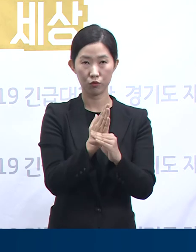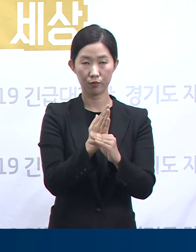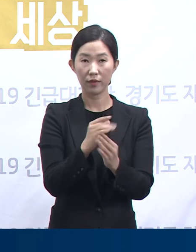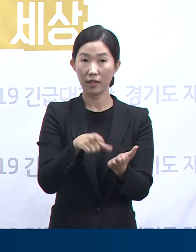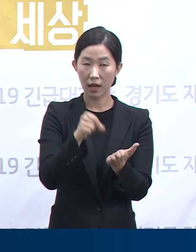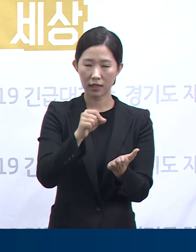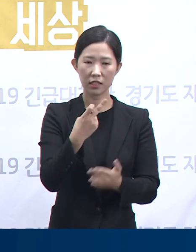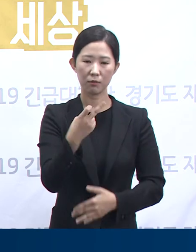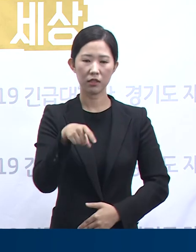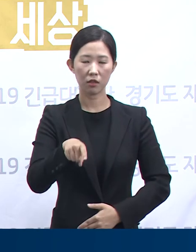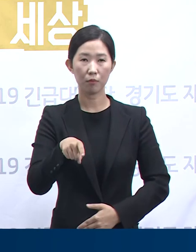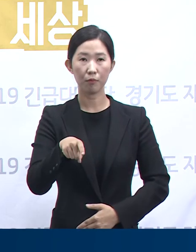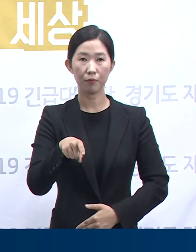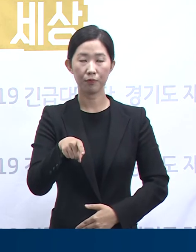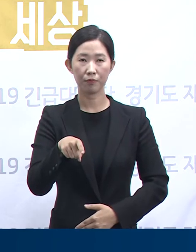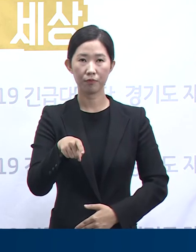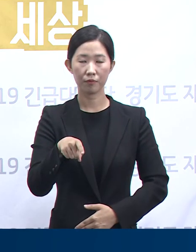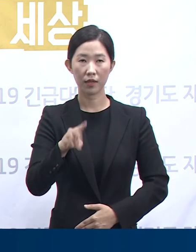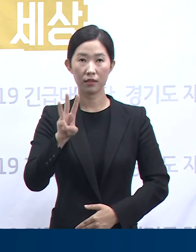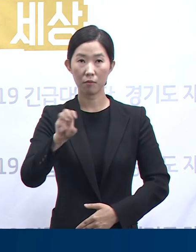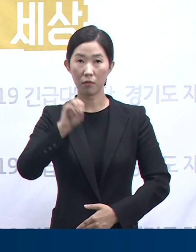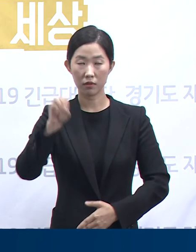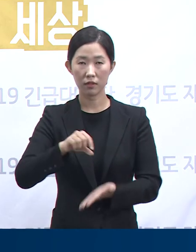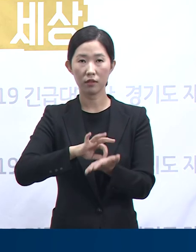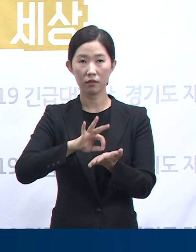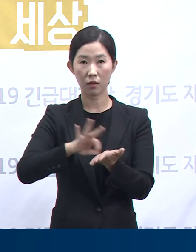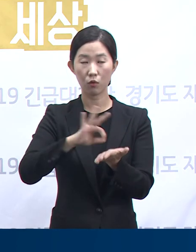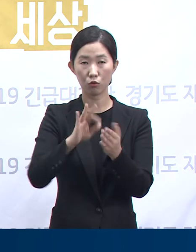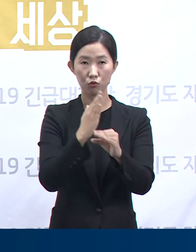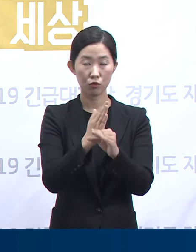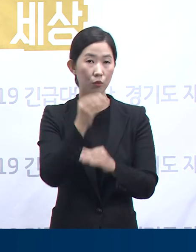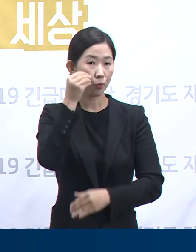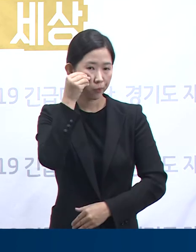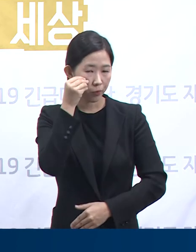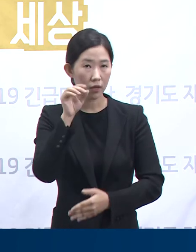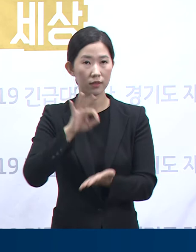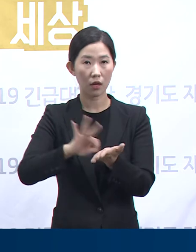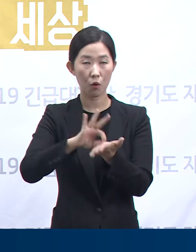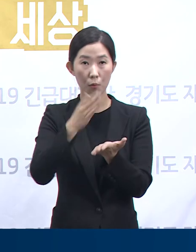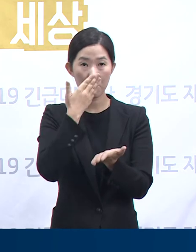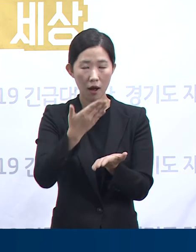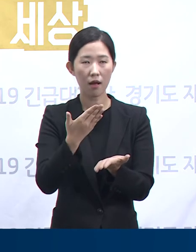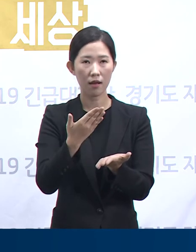가동률을 보이며, 자녀 수용 가능 인원은 897명입니다.